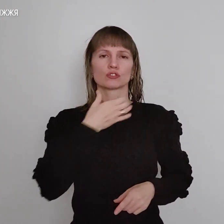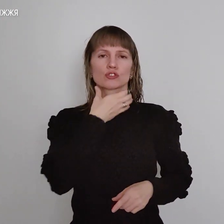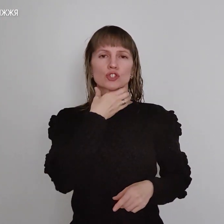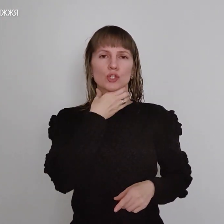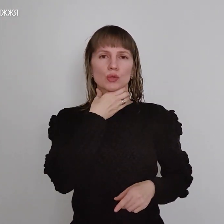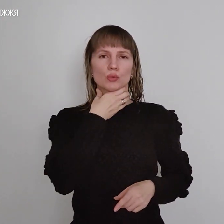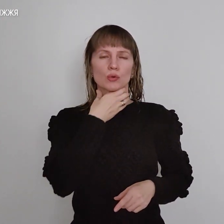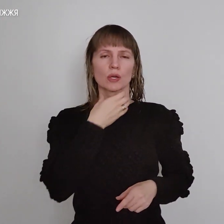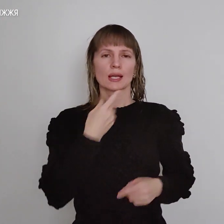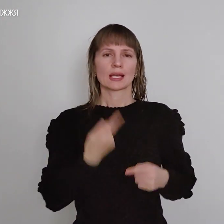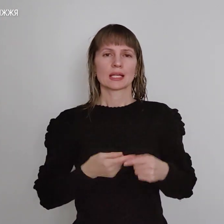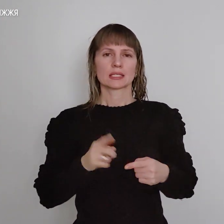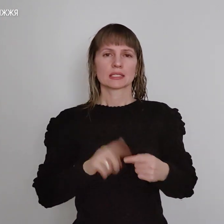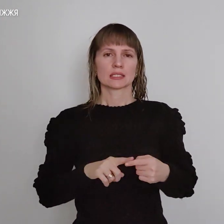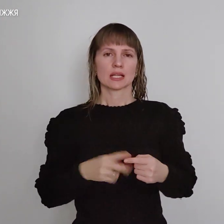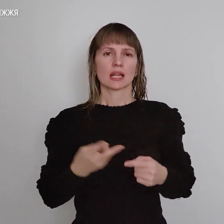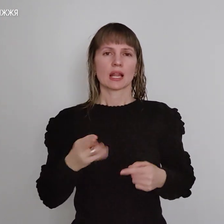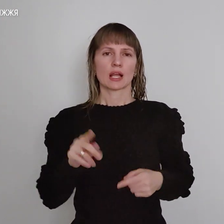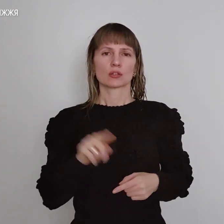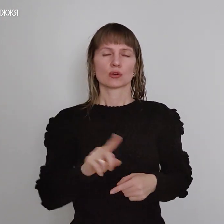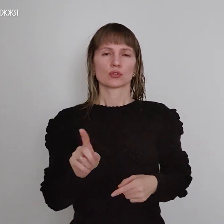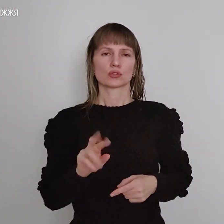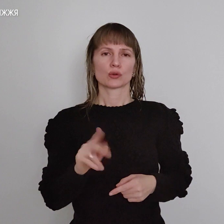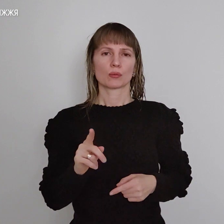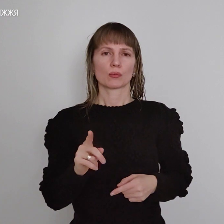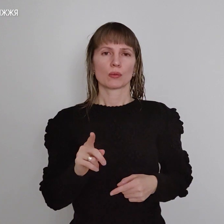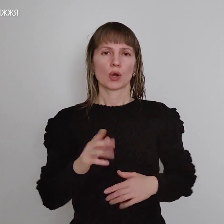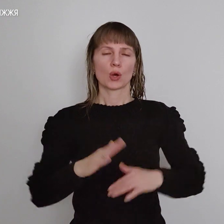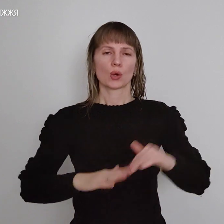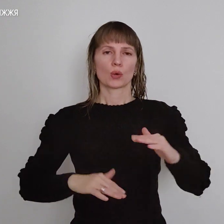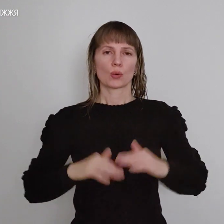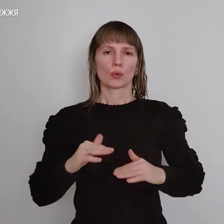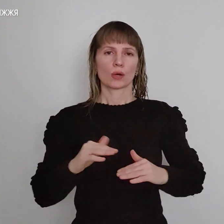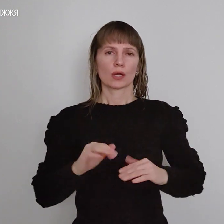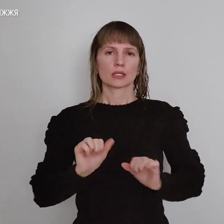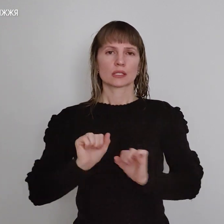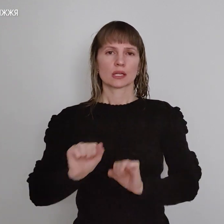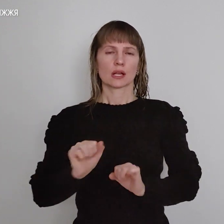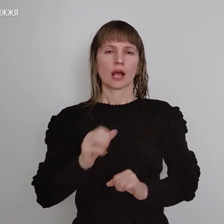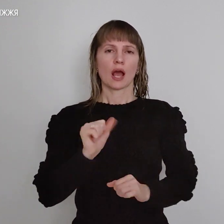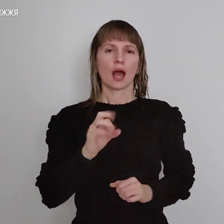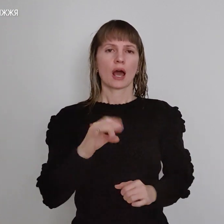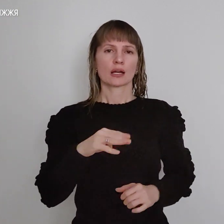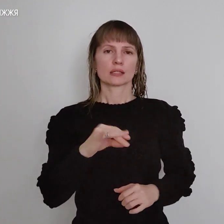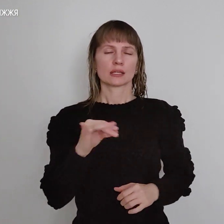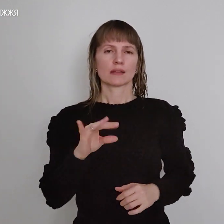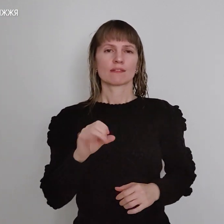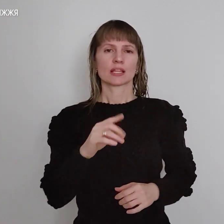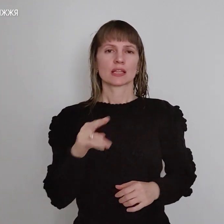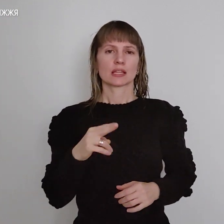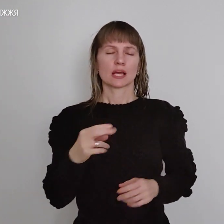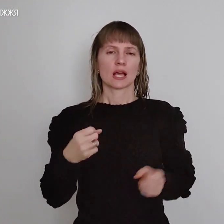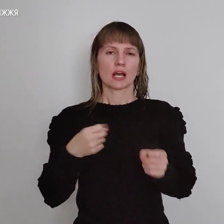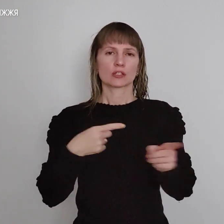Це для того, щоб руки прикрили артерії від осколків, що й тимуть